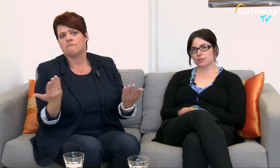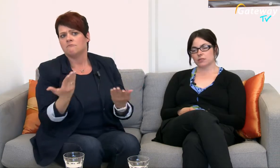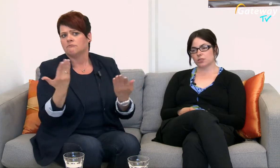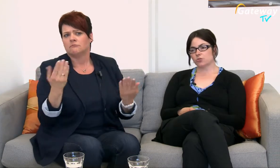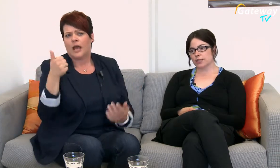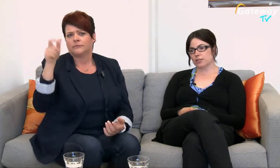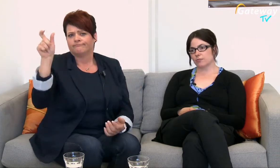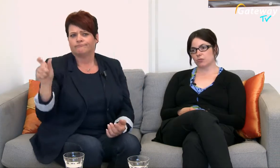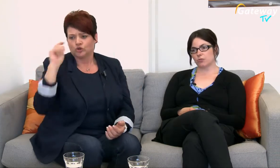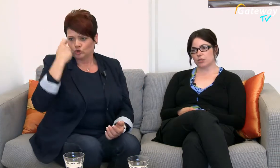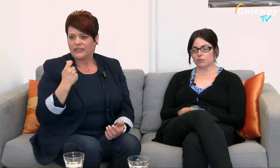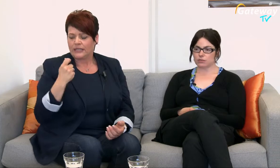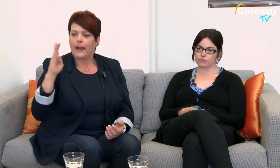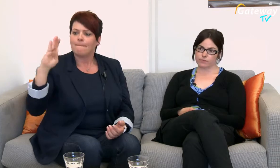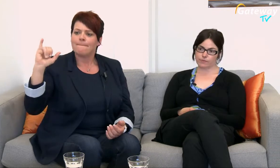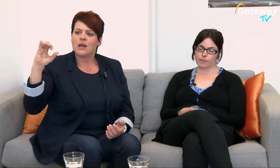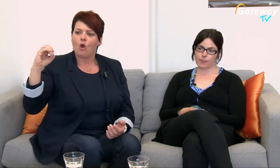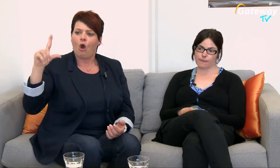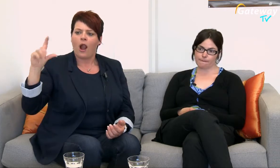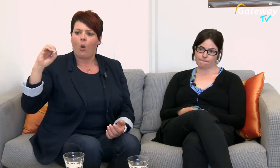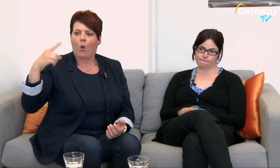Studentin der Biologie Die